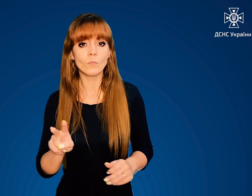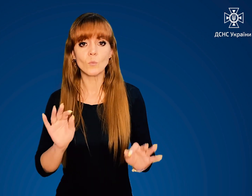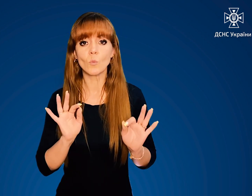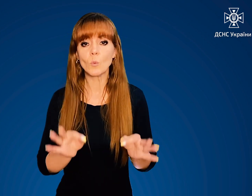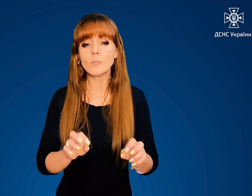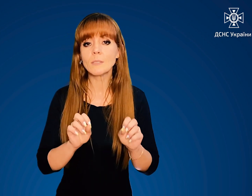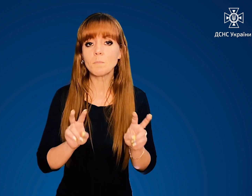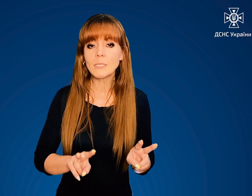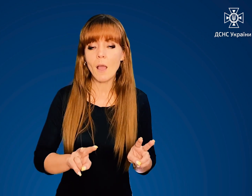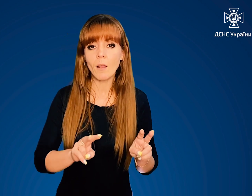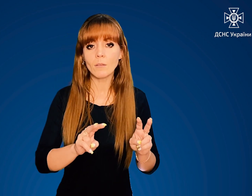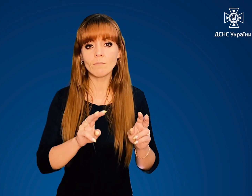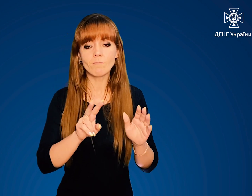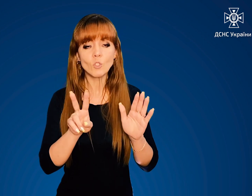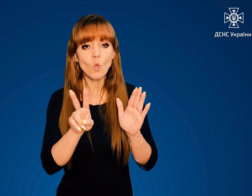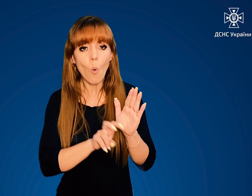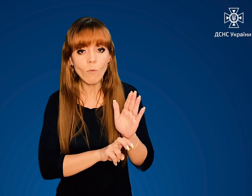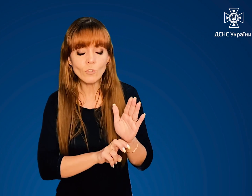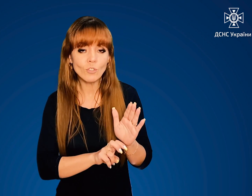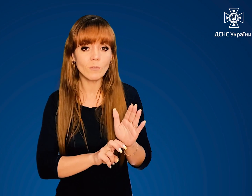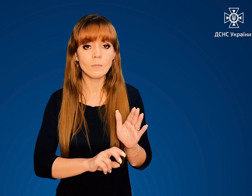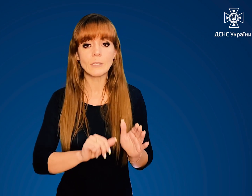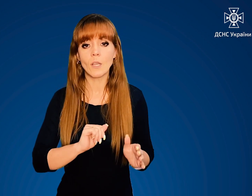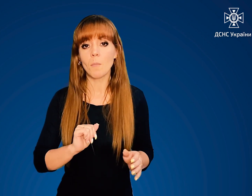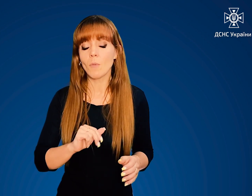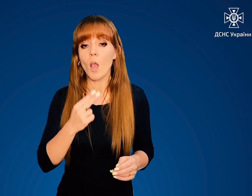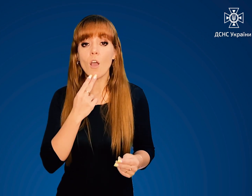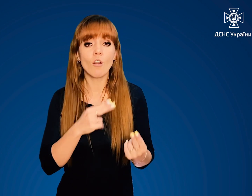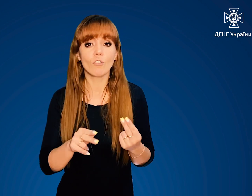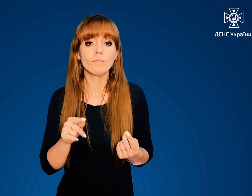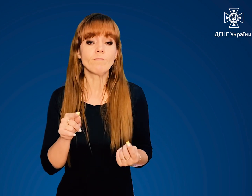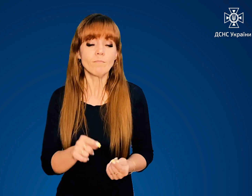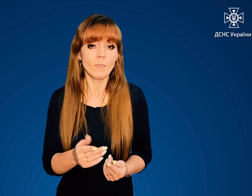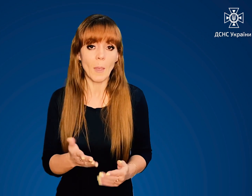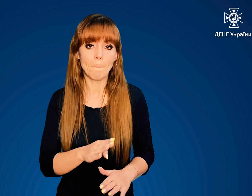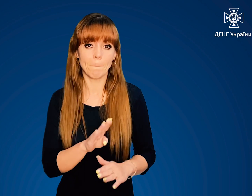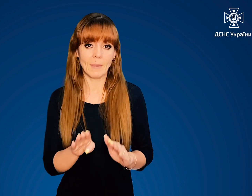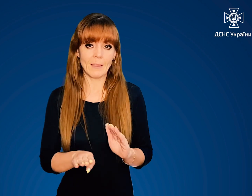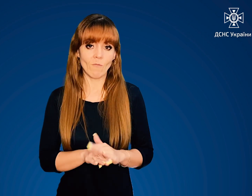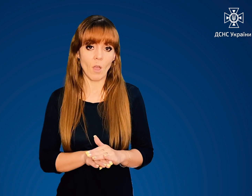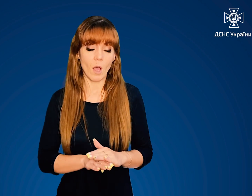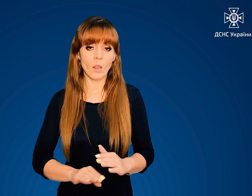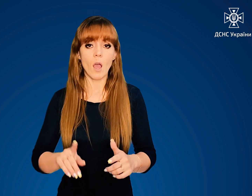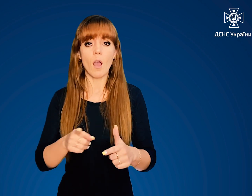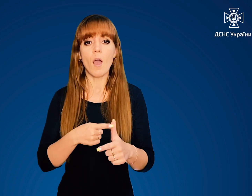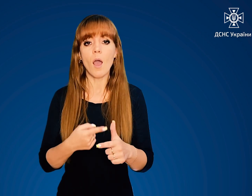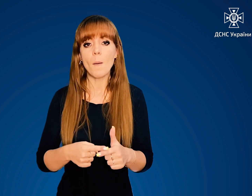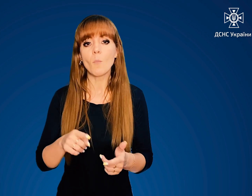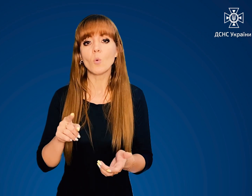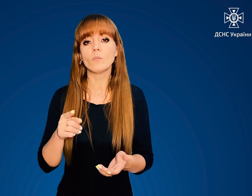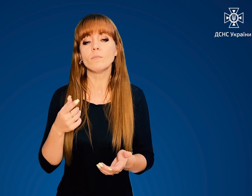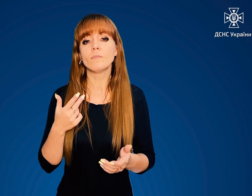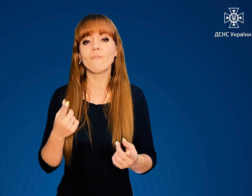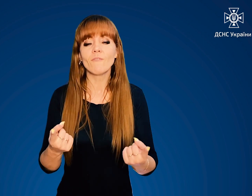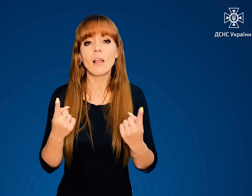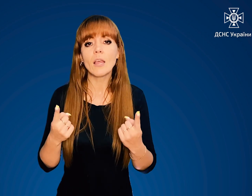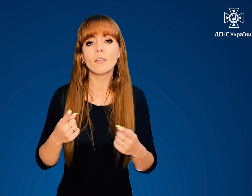спеціально обладнаного сховища, найкраще підійде підвал або центр великих бетонних